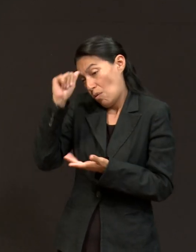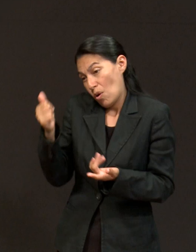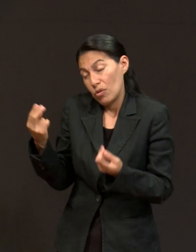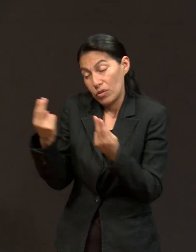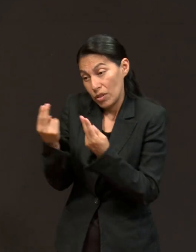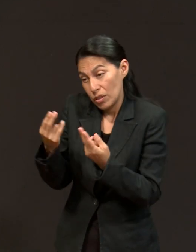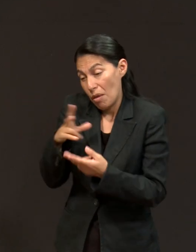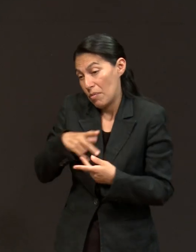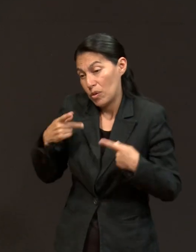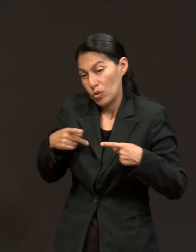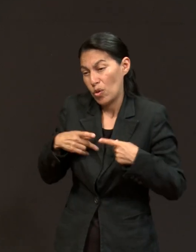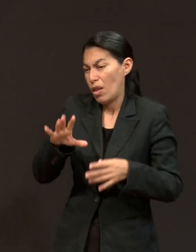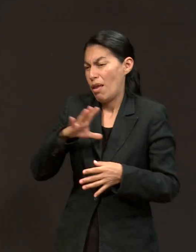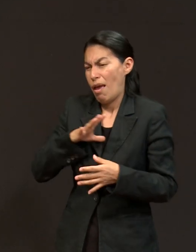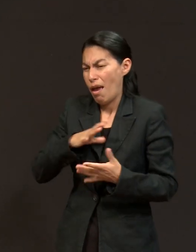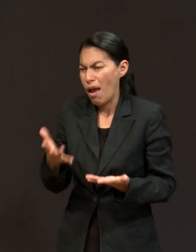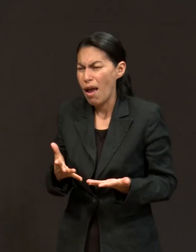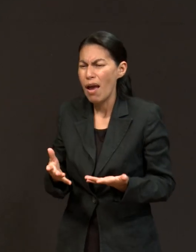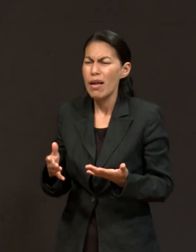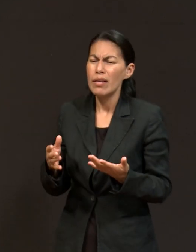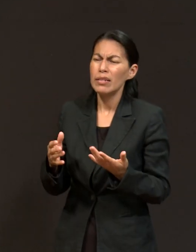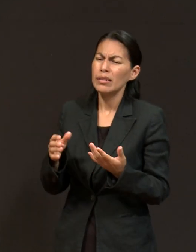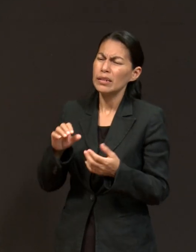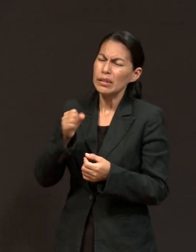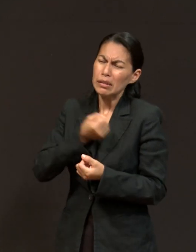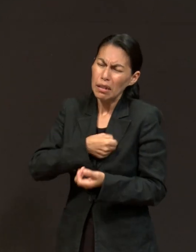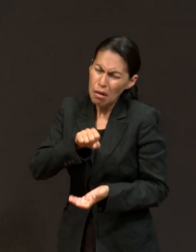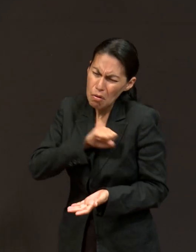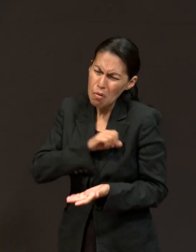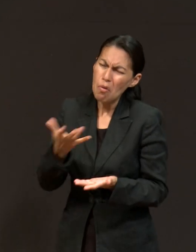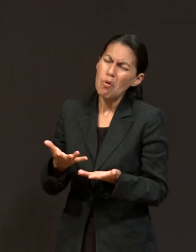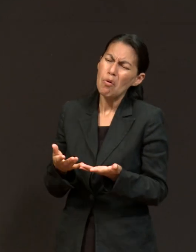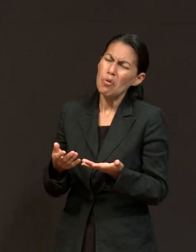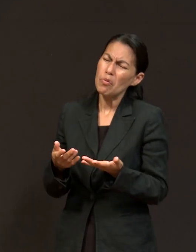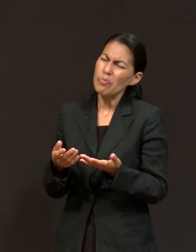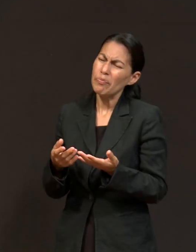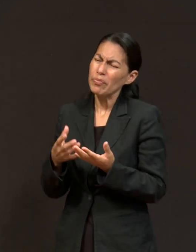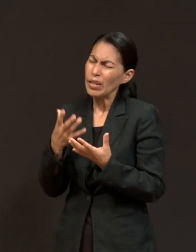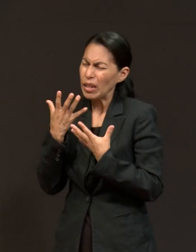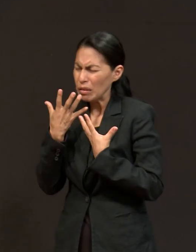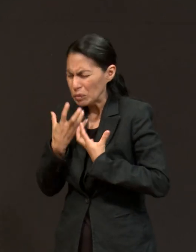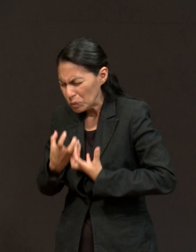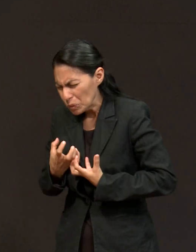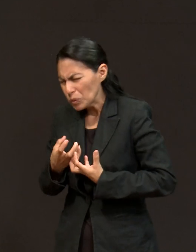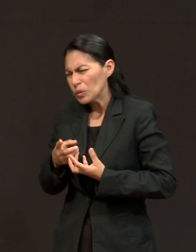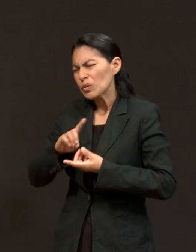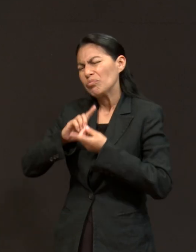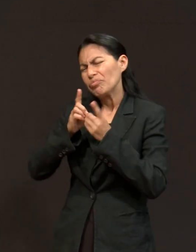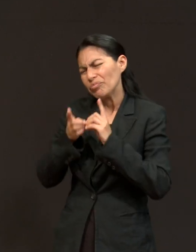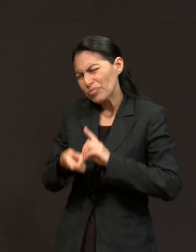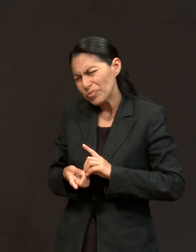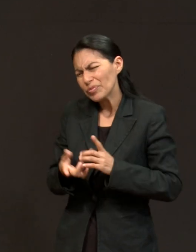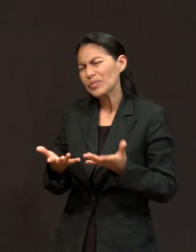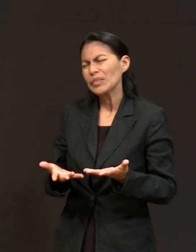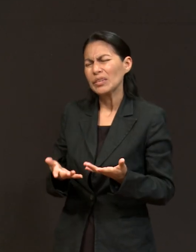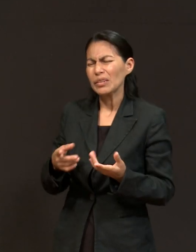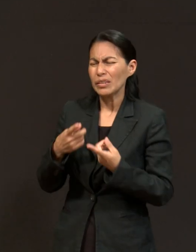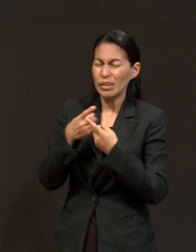diversas circunstancias. También problemas de salud, problemas emocionales, la autoestima, por diferentes formas. En el